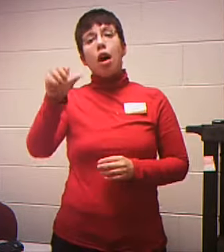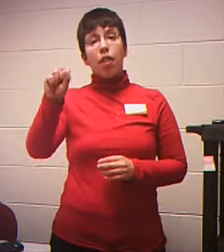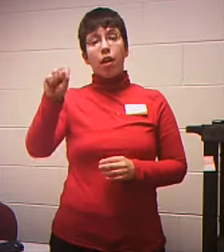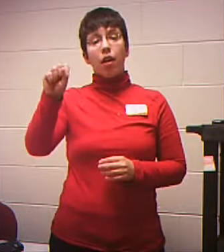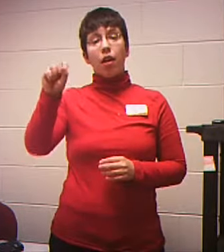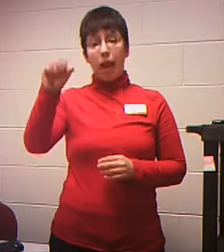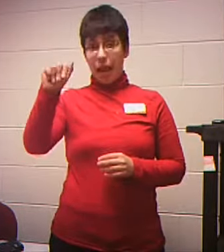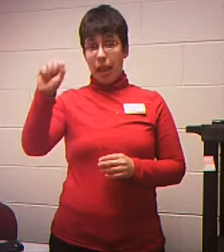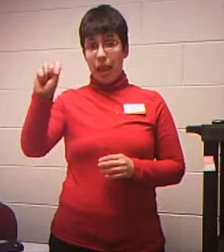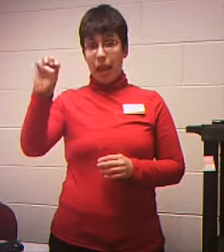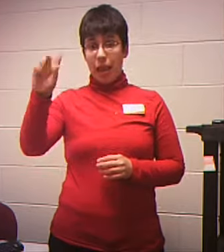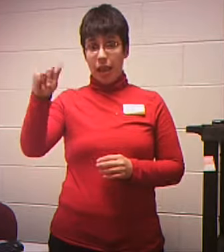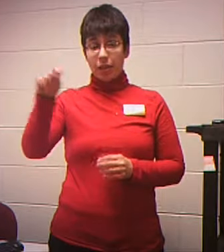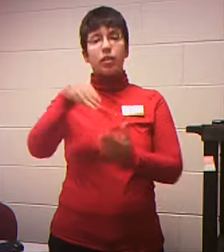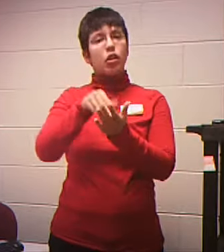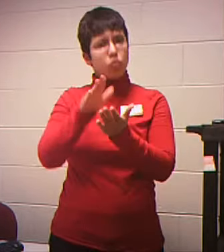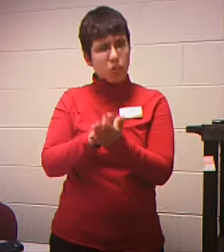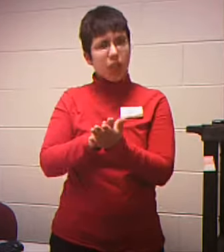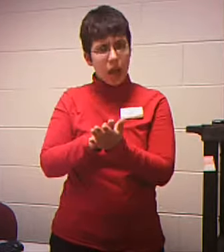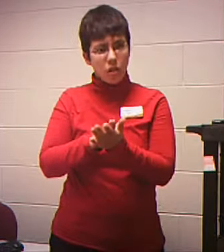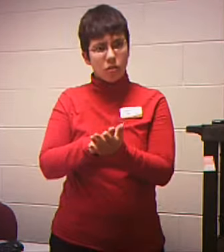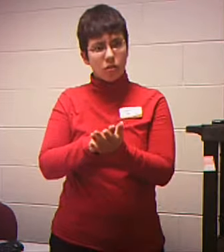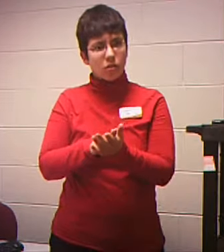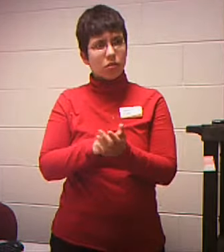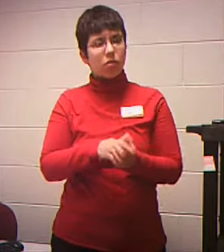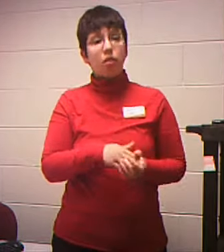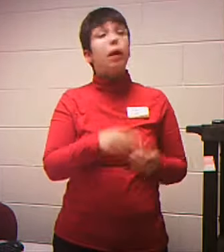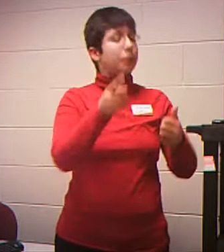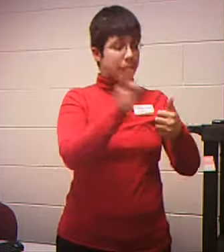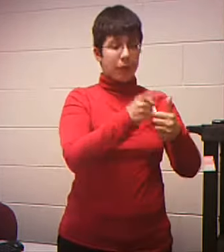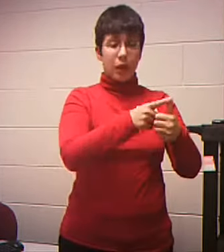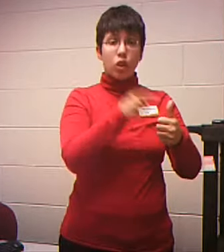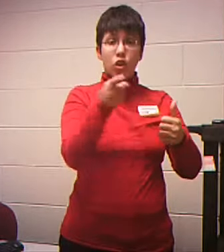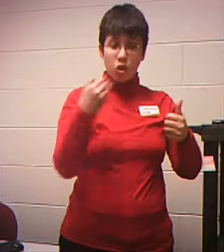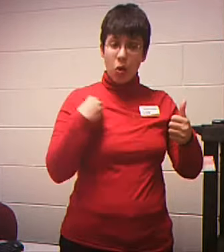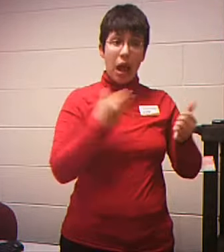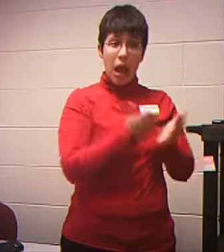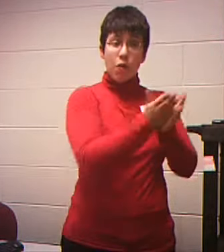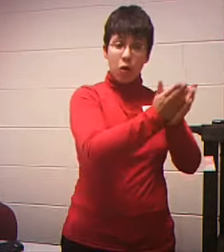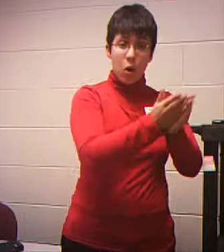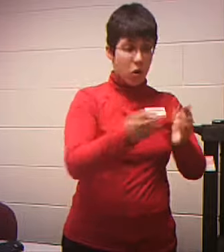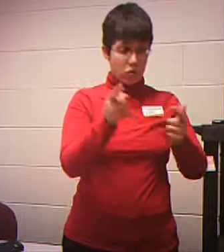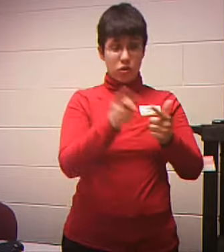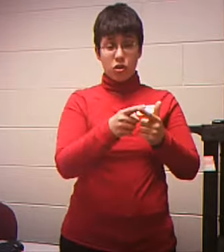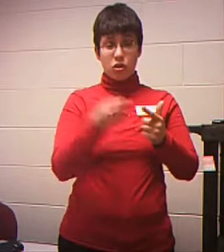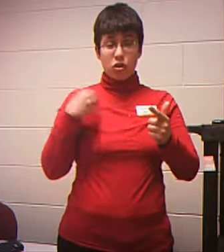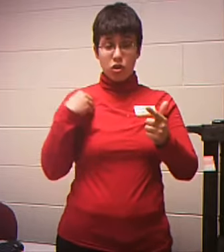That are Of particular Value Like a Vode Or a Motorhome Or something But again This is